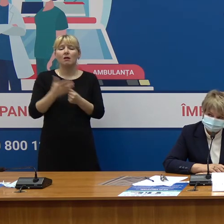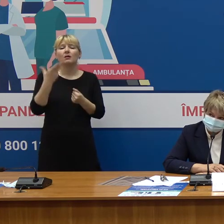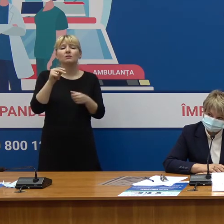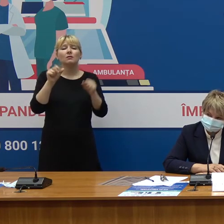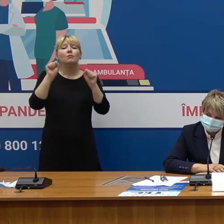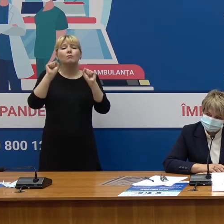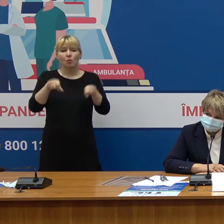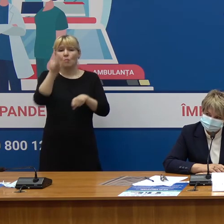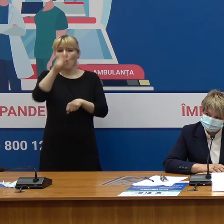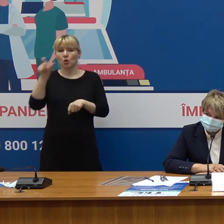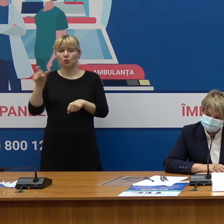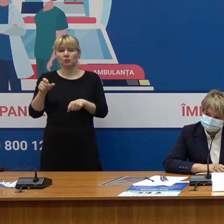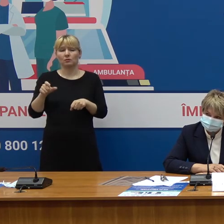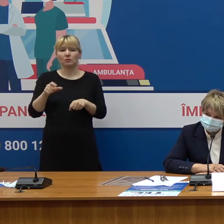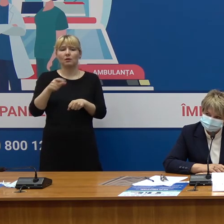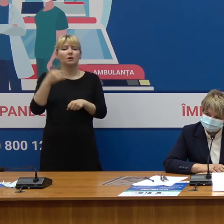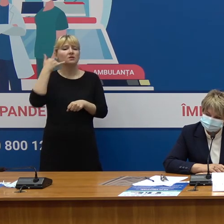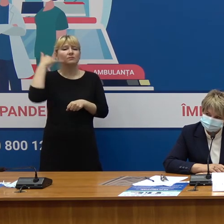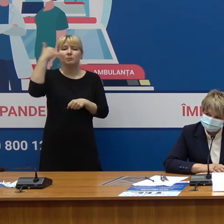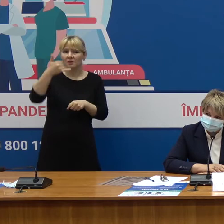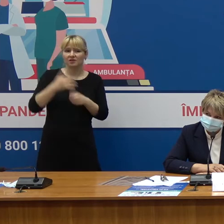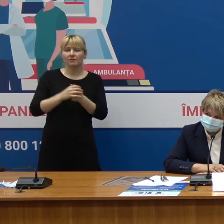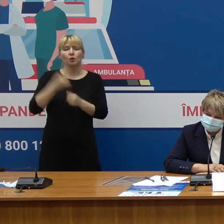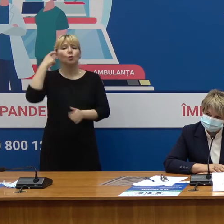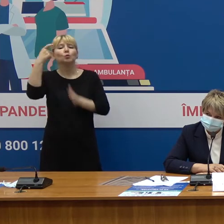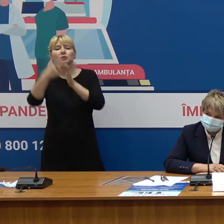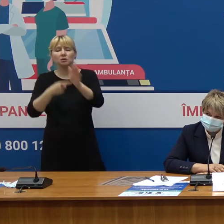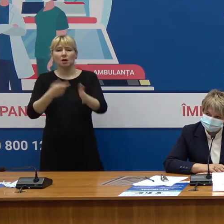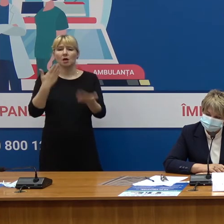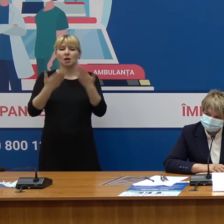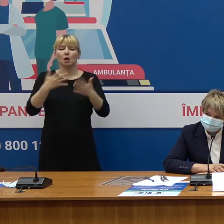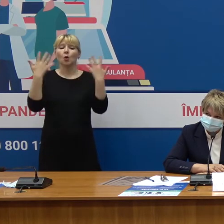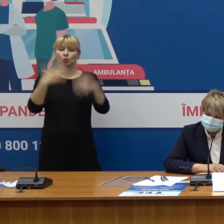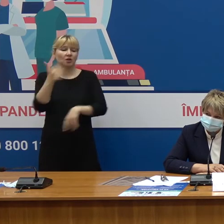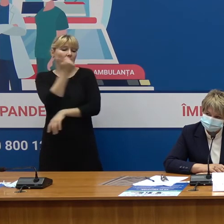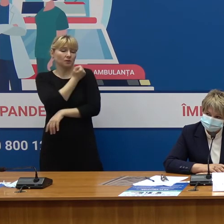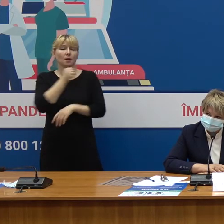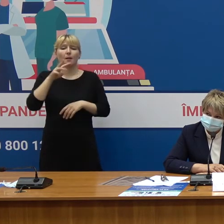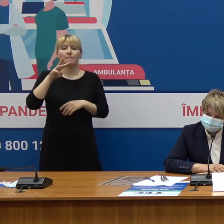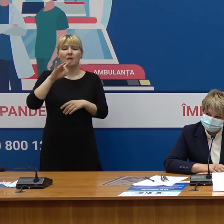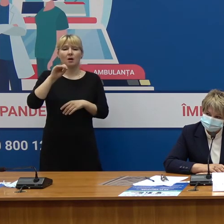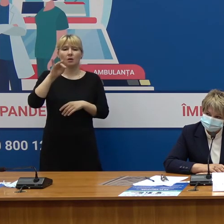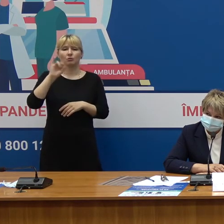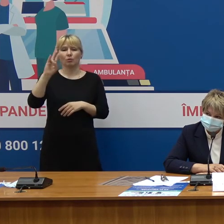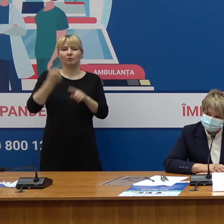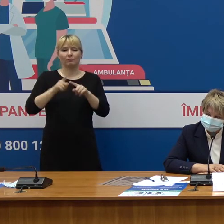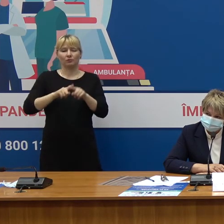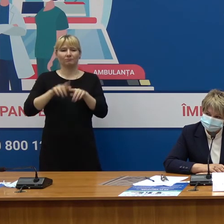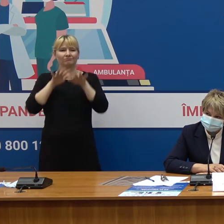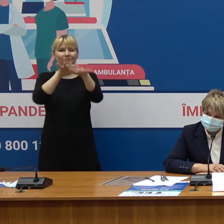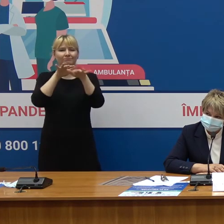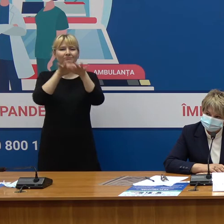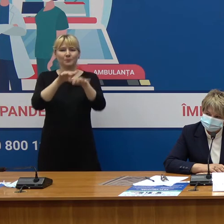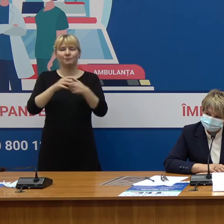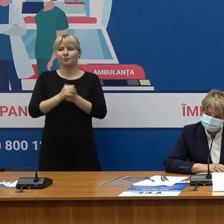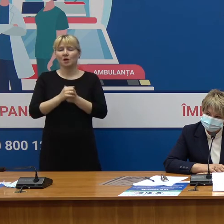adresa oamenii pentru apel Și mai exact dacă oamenii s-au vaccinat la maraton Și mai apoi știm că la maratoare vin și